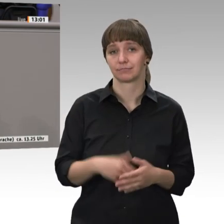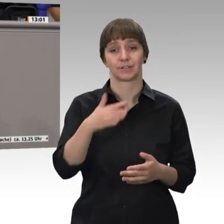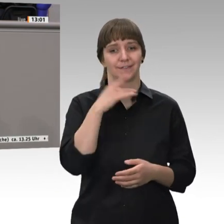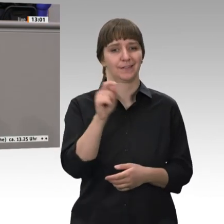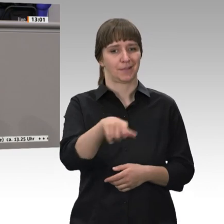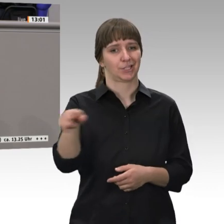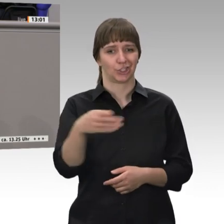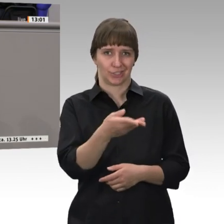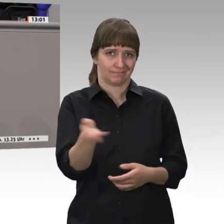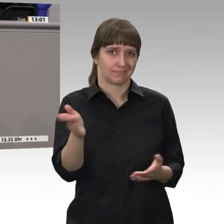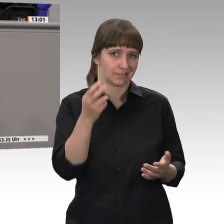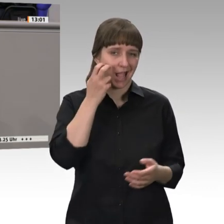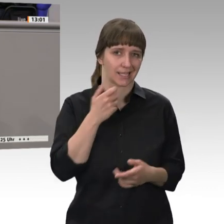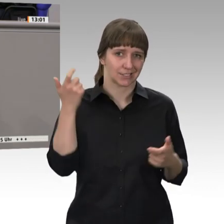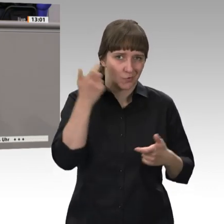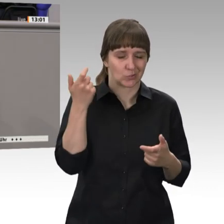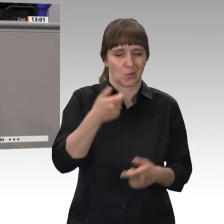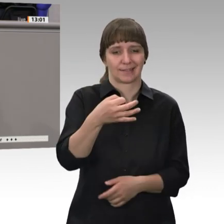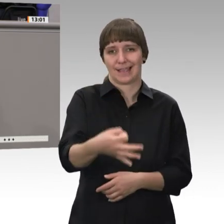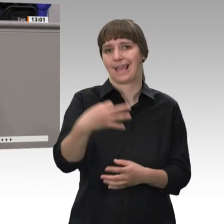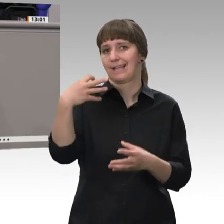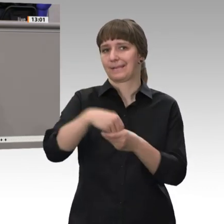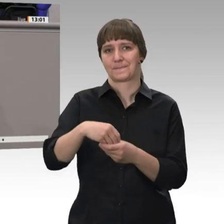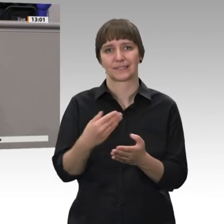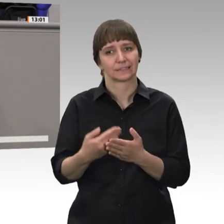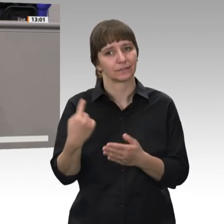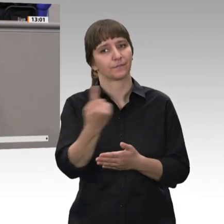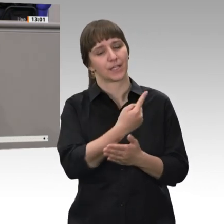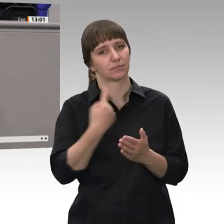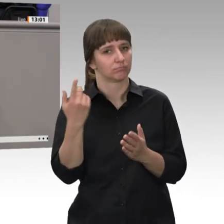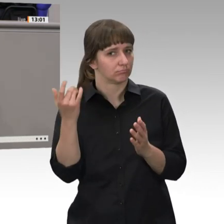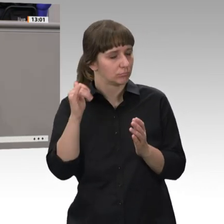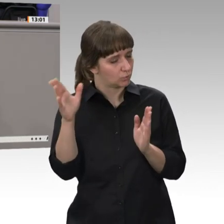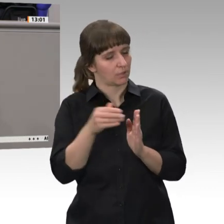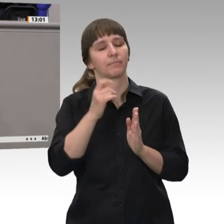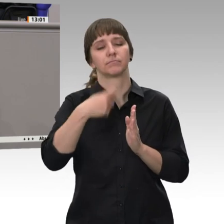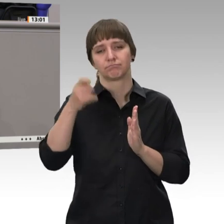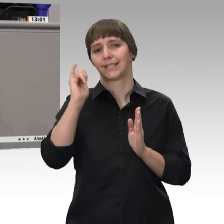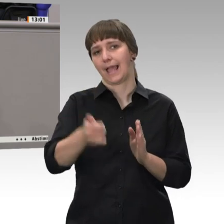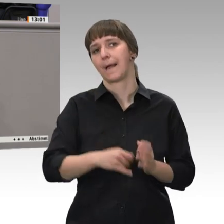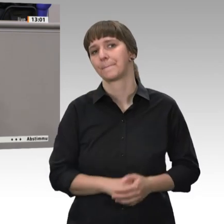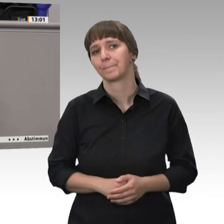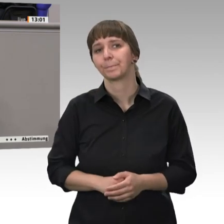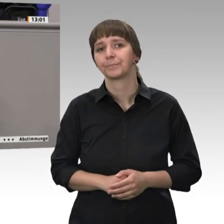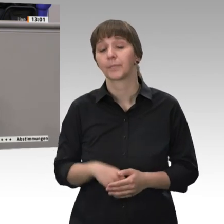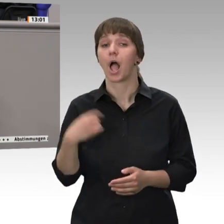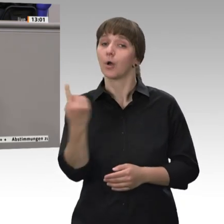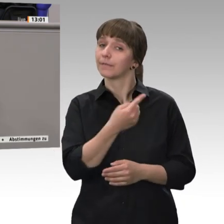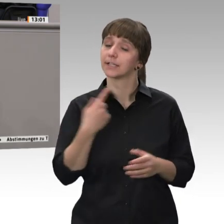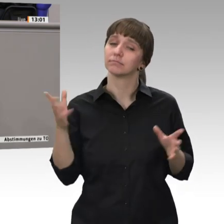Altersversorgung. Da können wir auf jeden Fall gemeinsam ein Häkchen dran machen. Wir stellen auch gemeinschaftlich fest, dass Sie selbst für